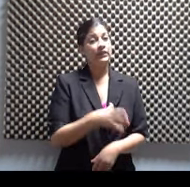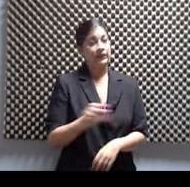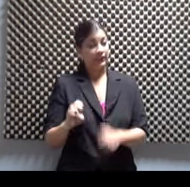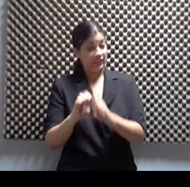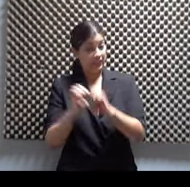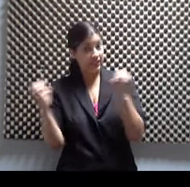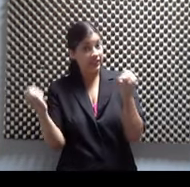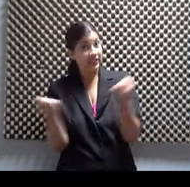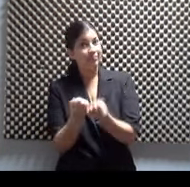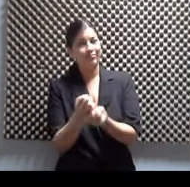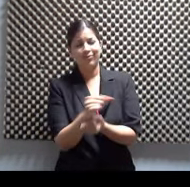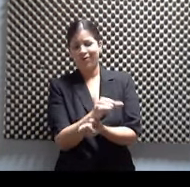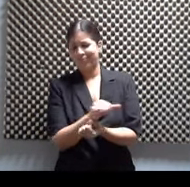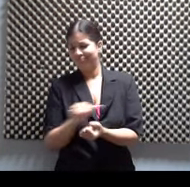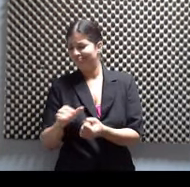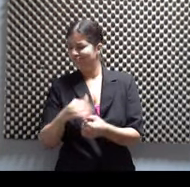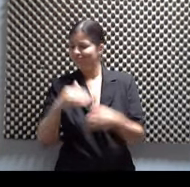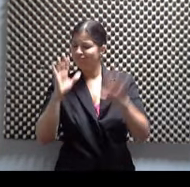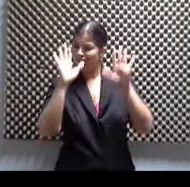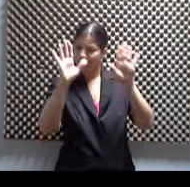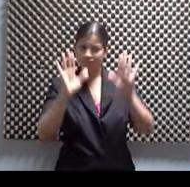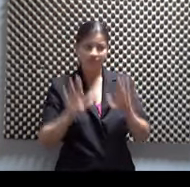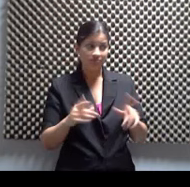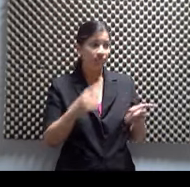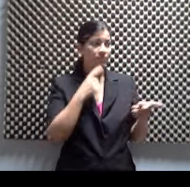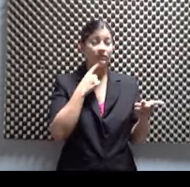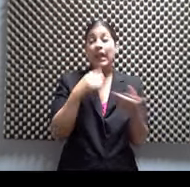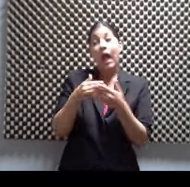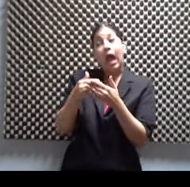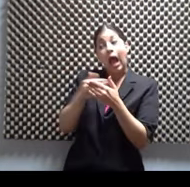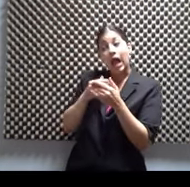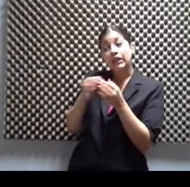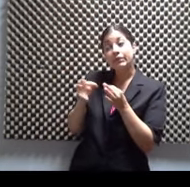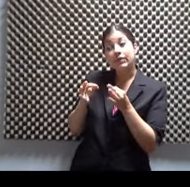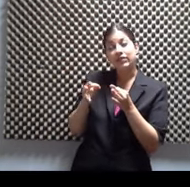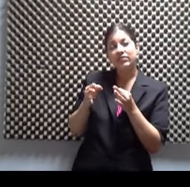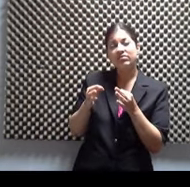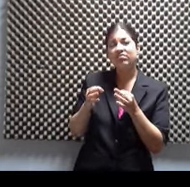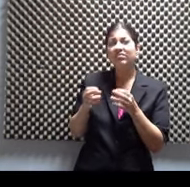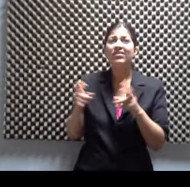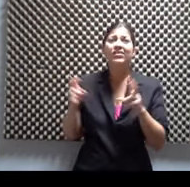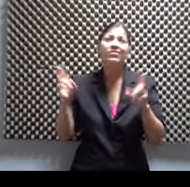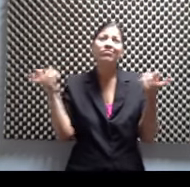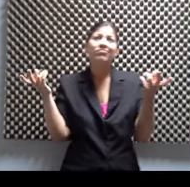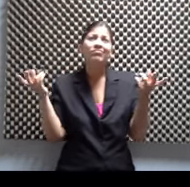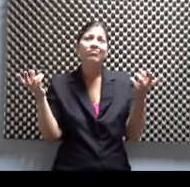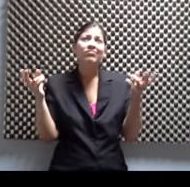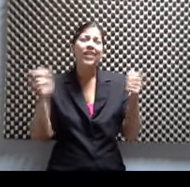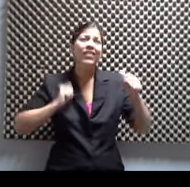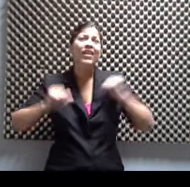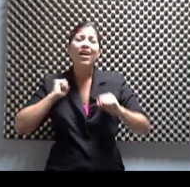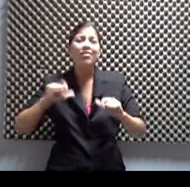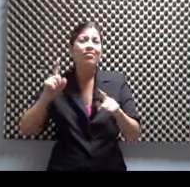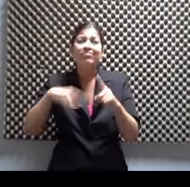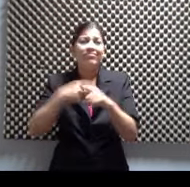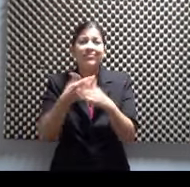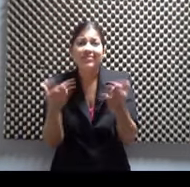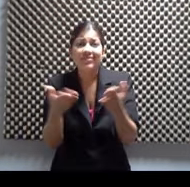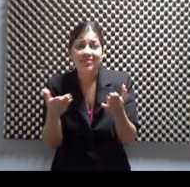primera orden. Sí, de primera orden. ¿De Antes de entrar en el elenco, ¿de qué trata la obra? Si la podemos resumir ahí brevemente. Mira, si tú le dices un queso.